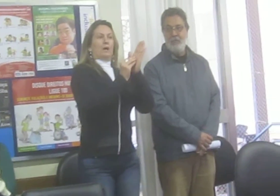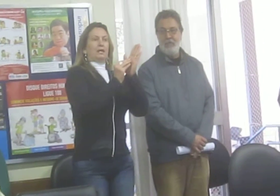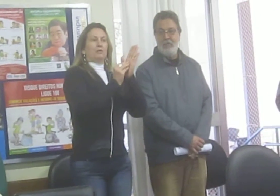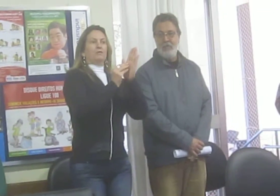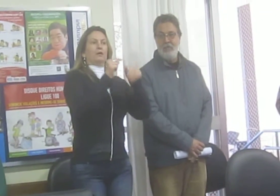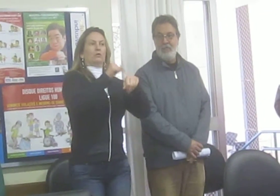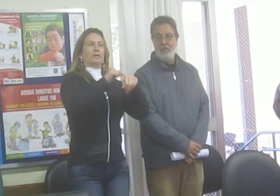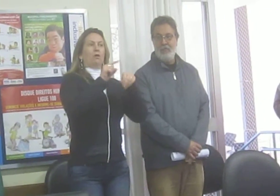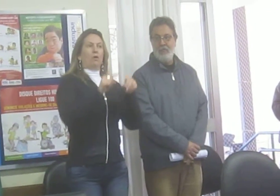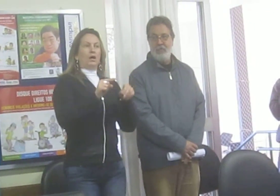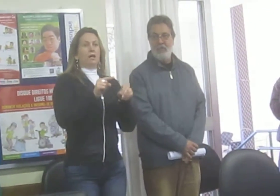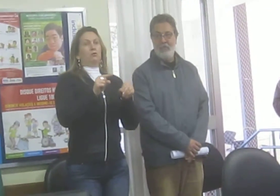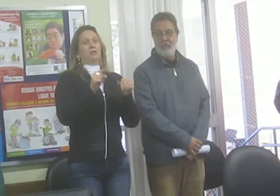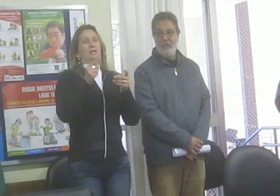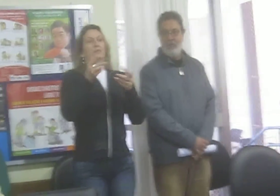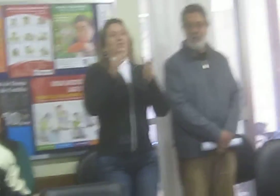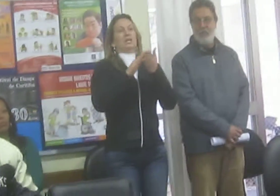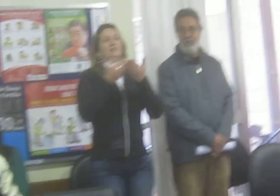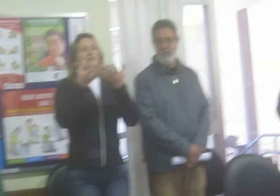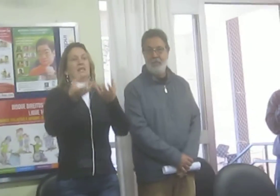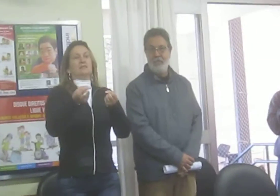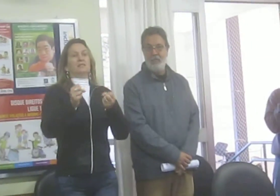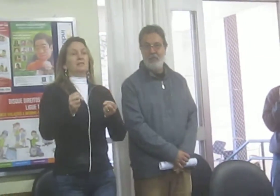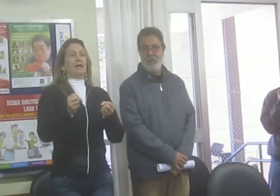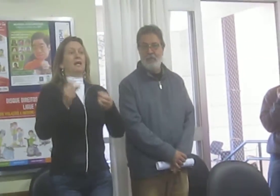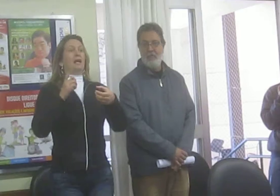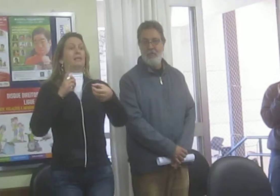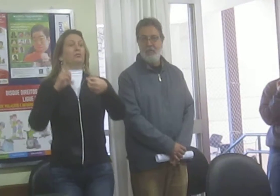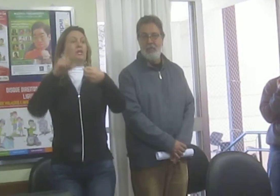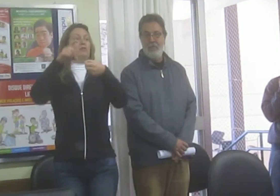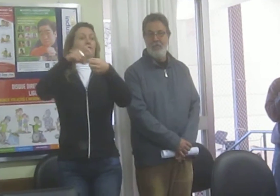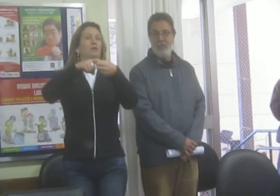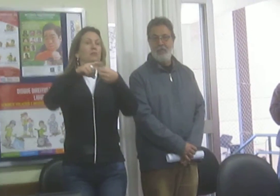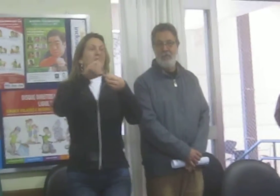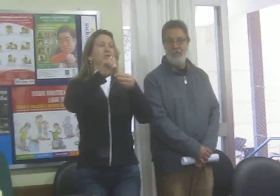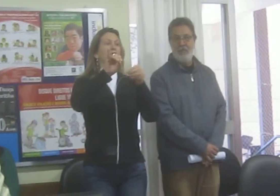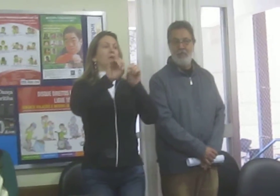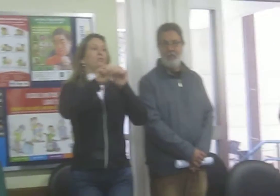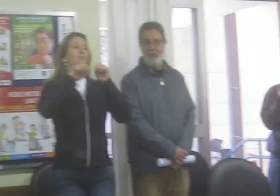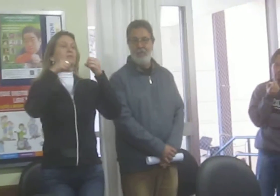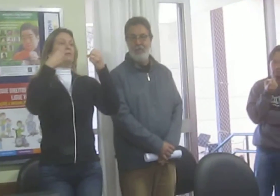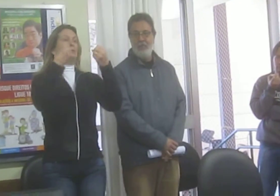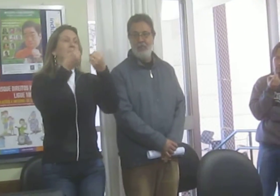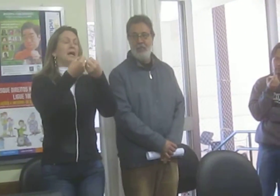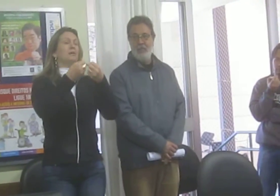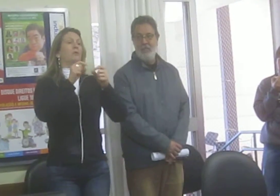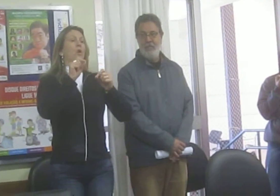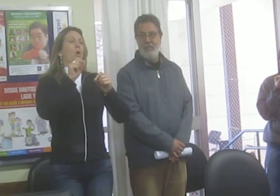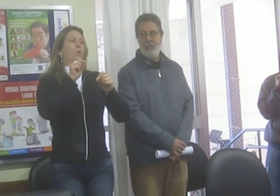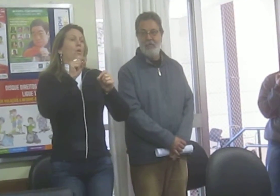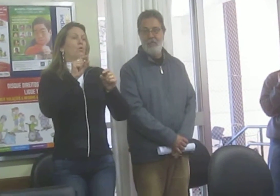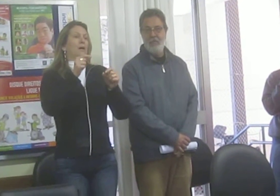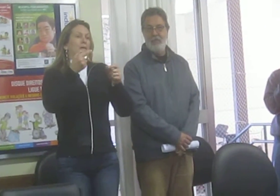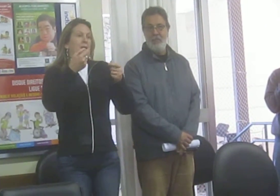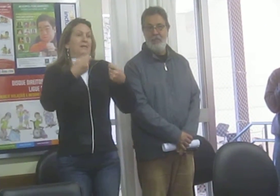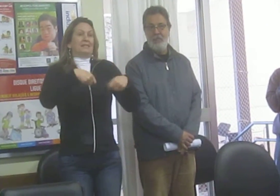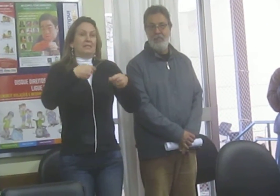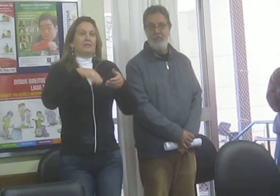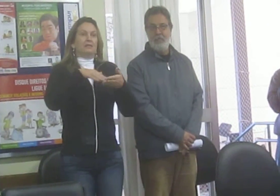ali o valor da hora, o intérprete aceita, se quiser. Então, eu tenho vínculo. Se tiver algum seminário, ou alguma... Que precise de